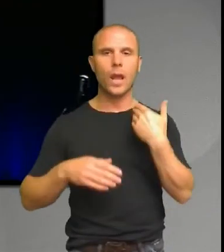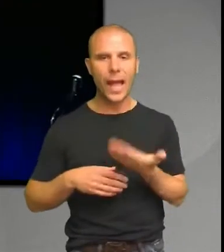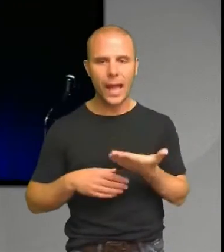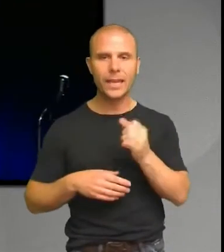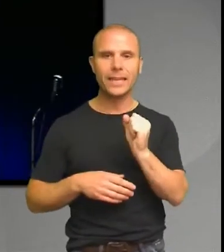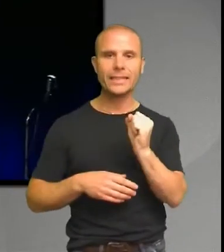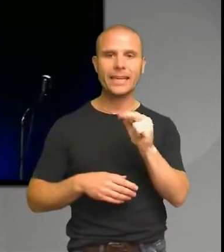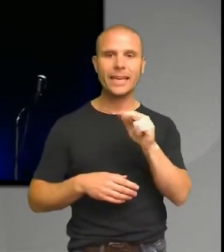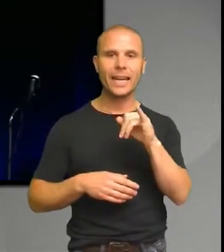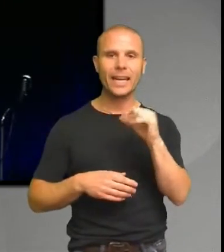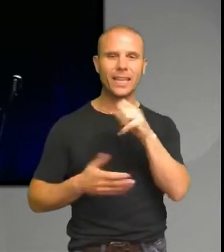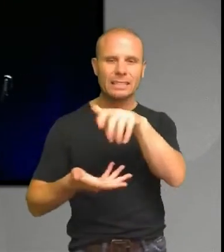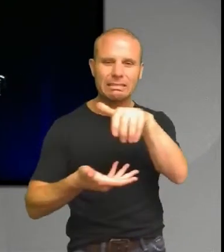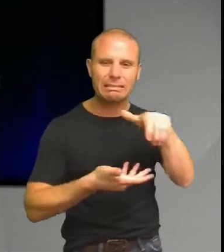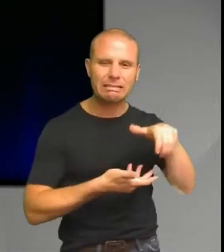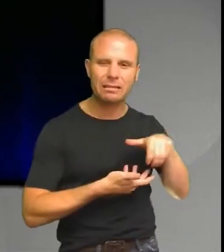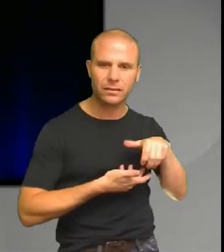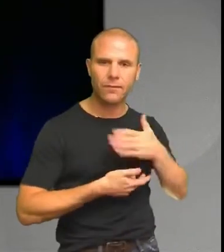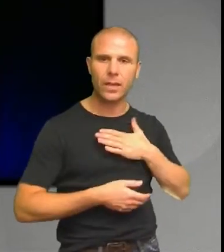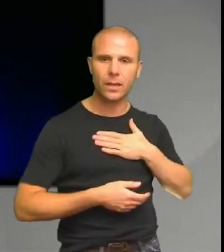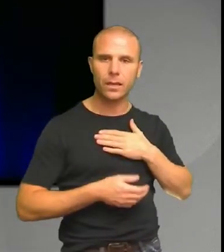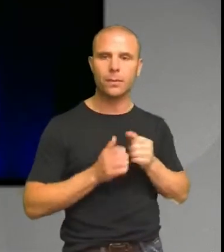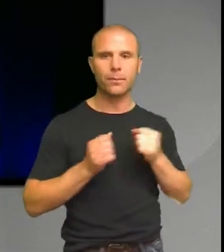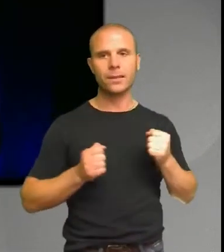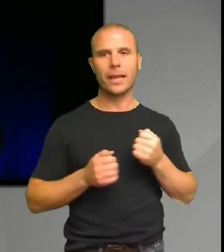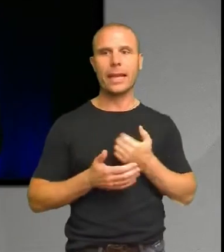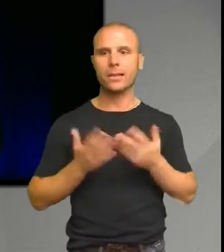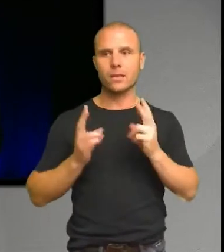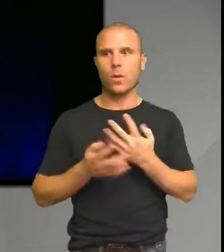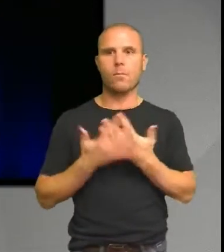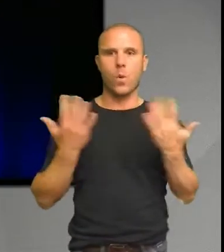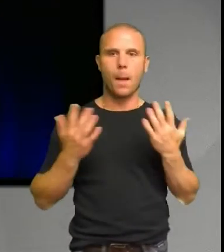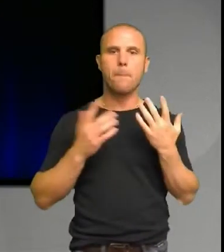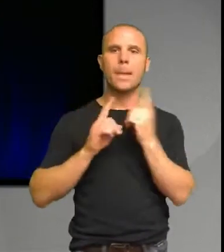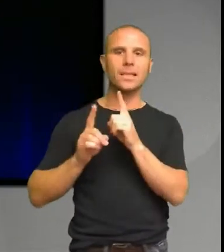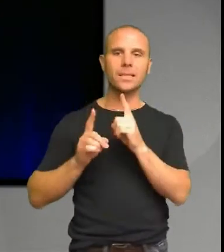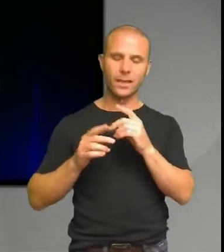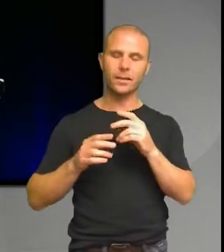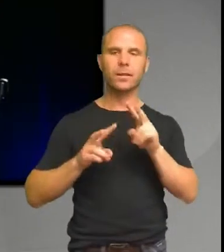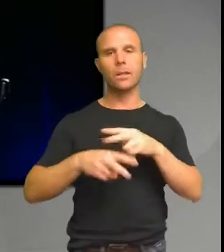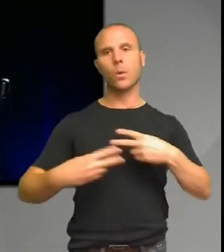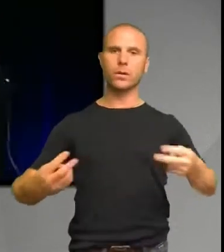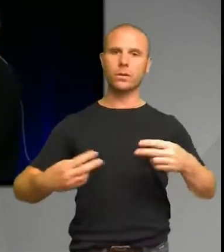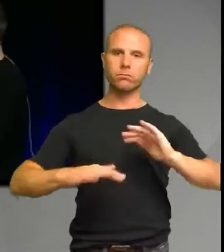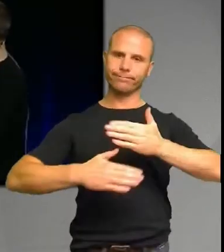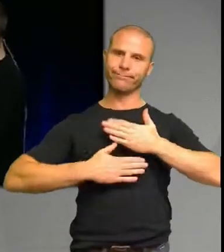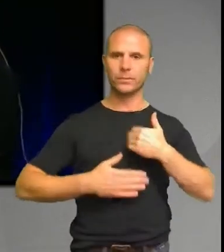väldigt få saker som är mänsklig natur. När den första människan i Afrika där någonstans